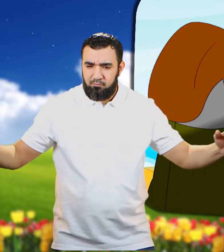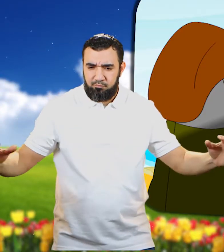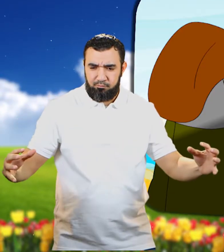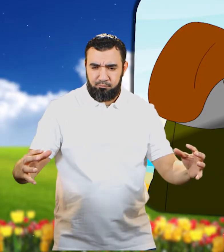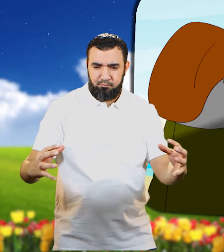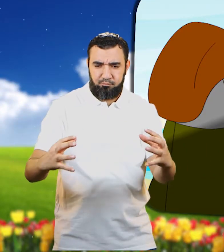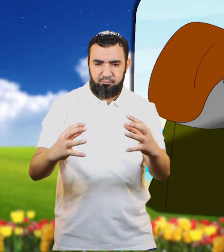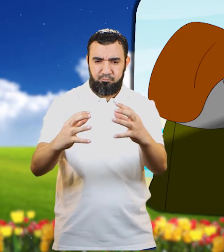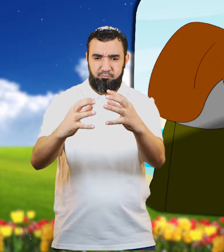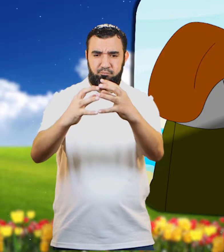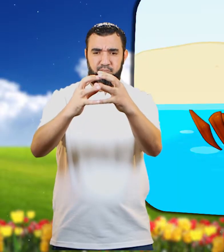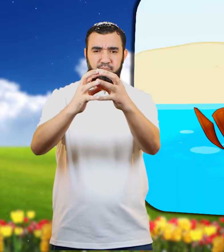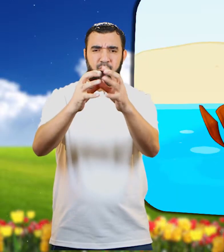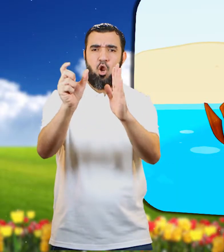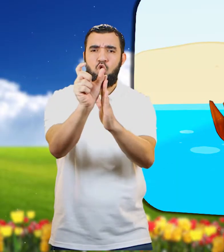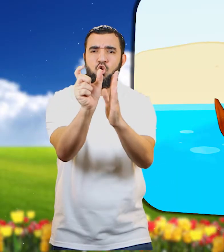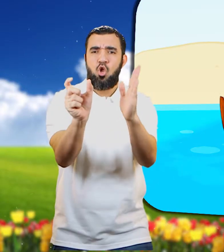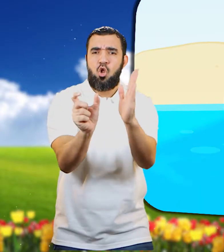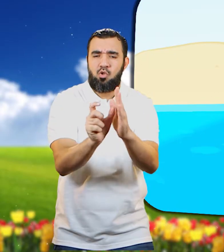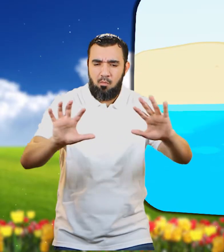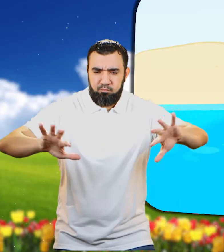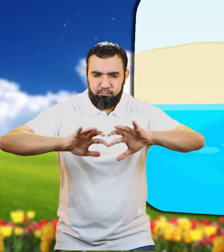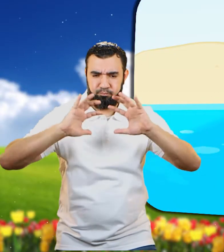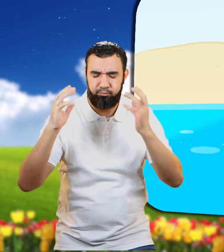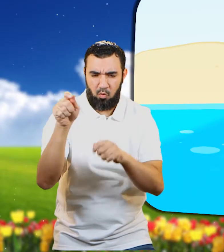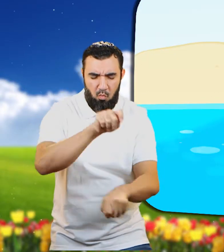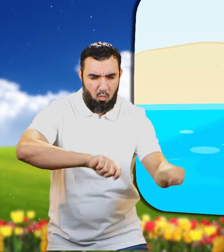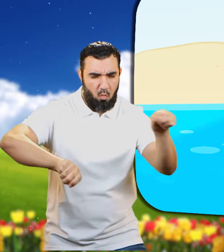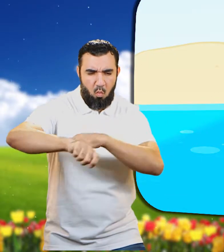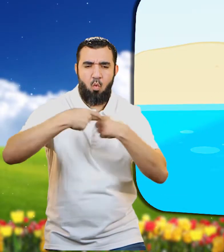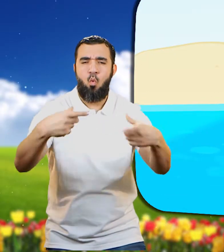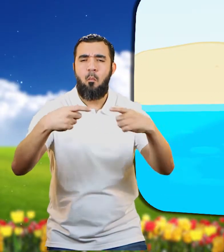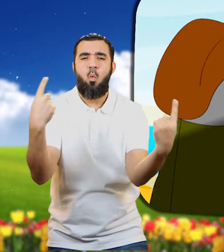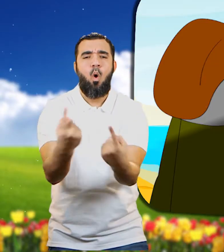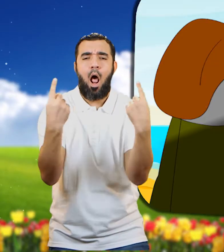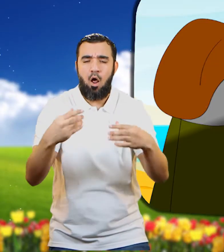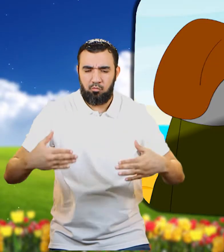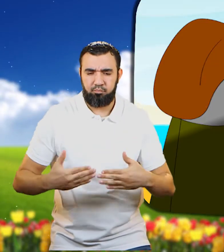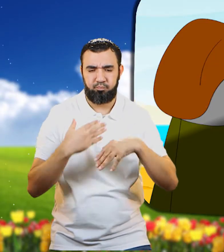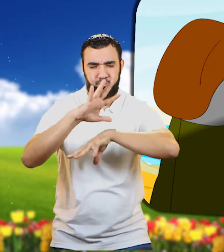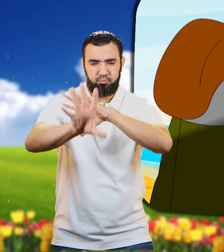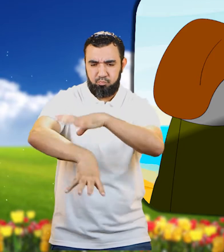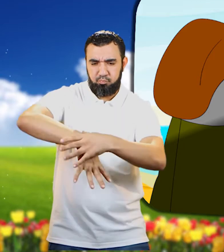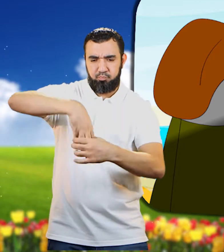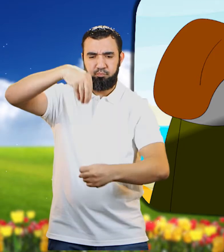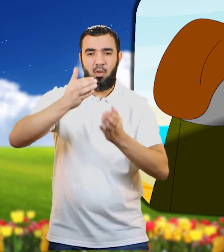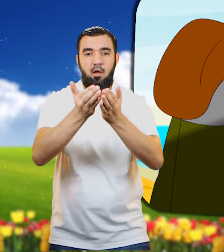بشرعة ونظام حتى اصبحت قاربا ثم اقترب القارب مني